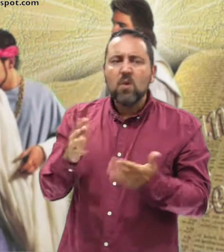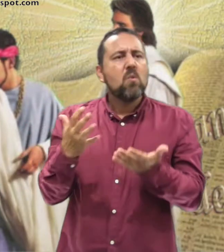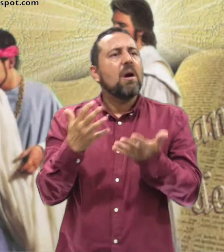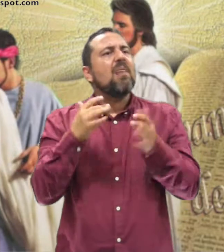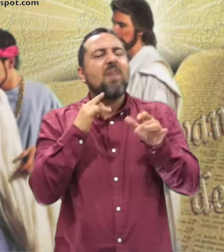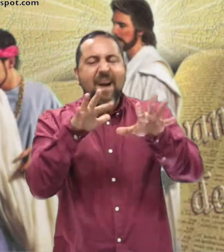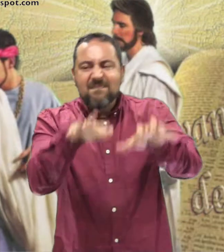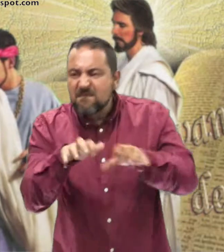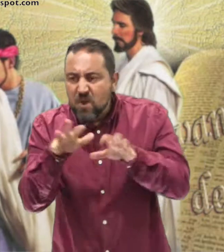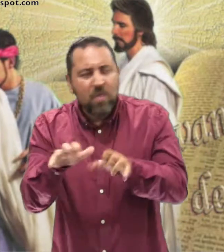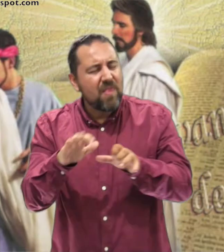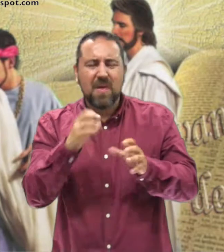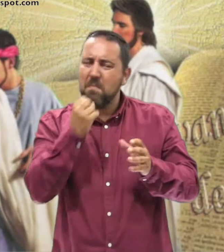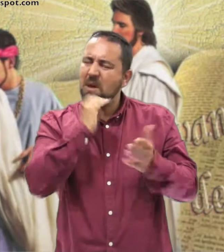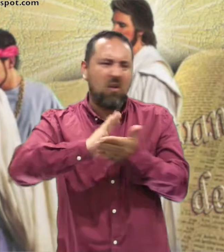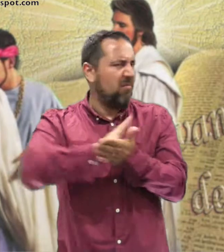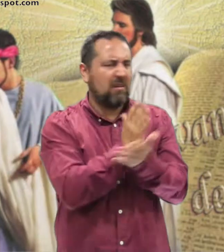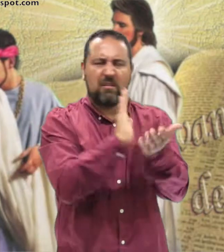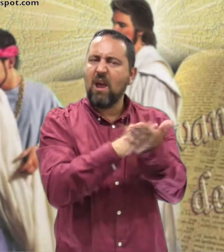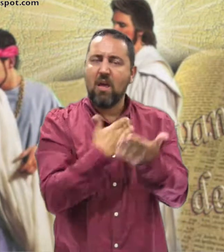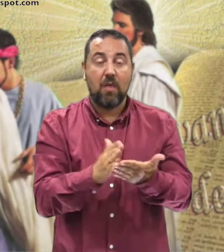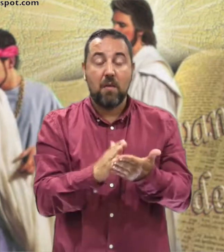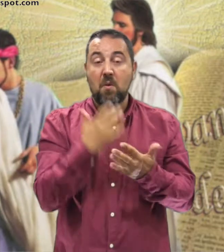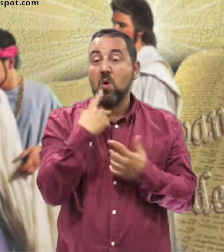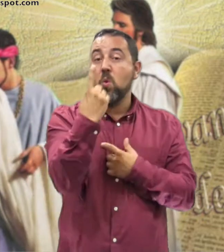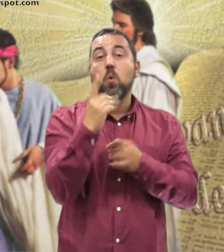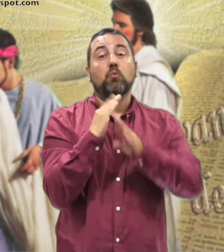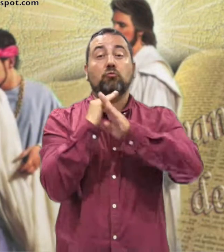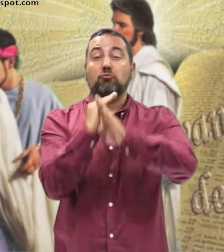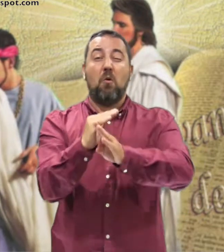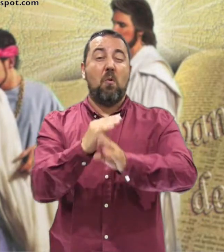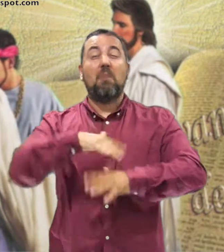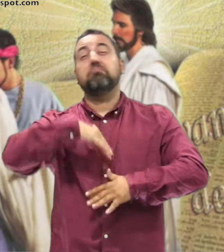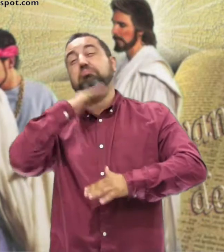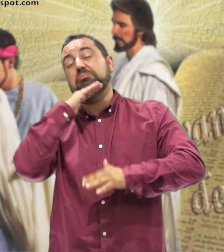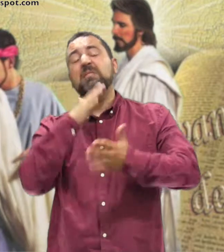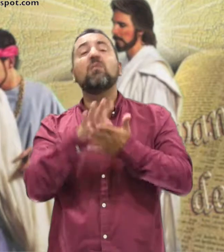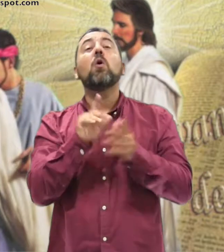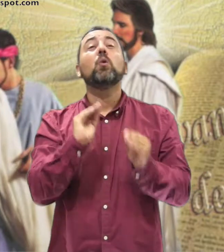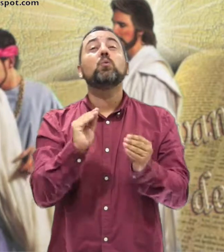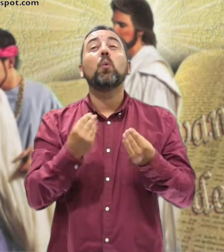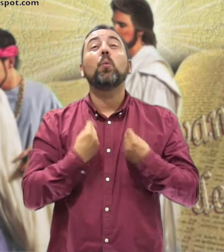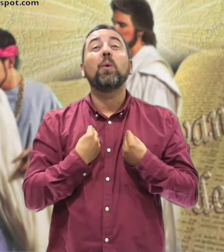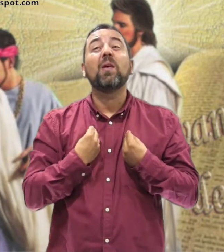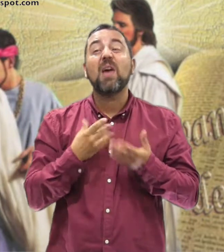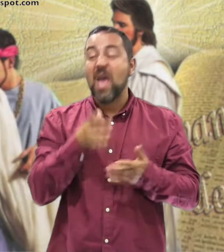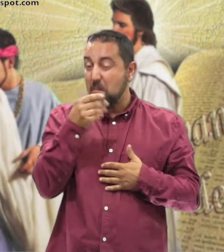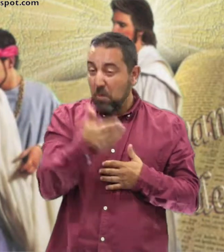Y le dijo Mirad Guardaos De toda clase De codicia Pues aunque Uno Han